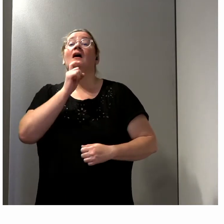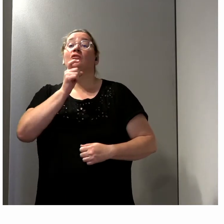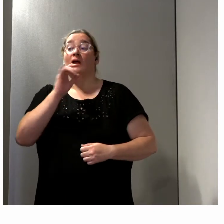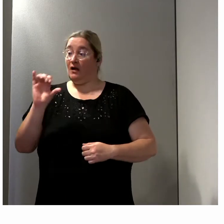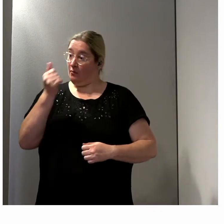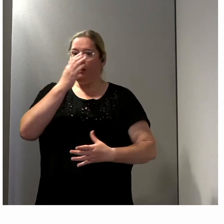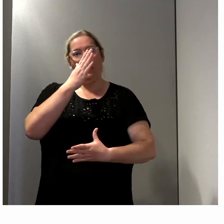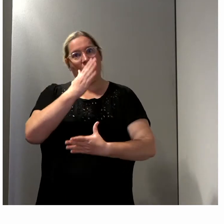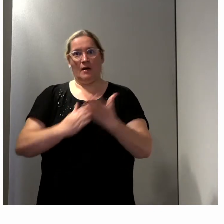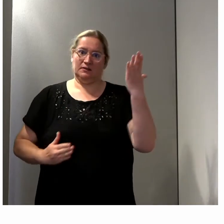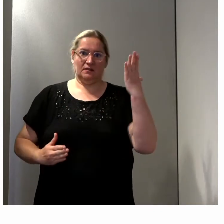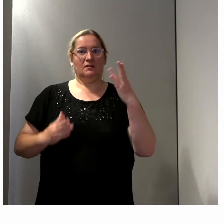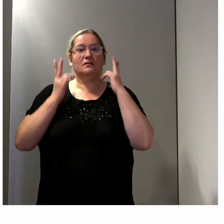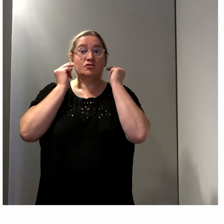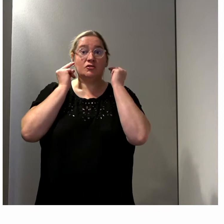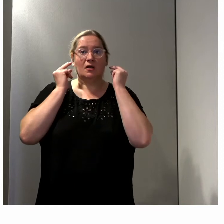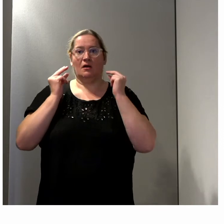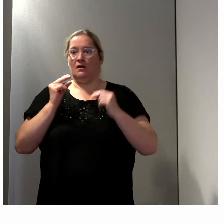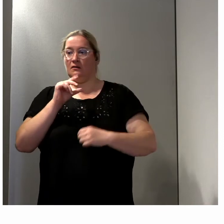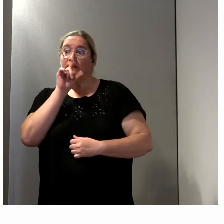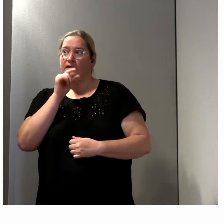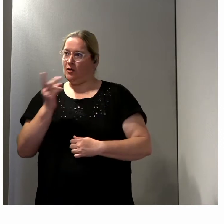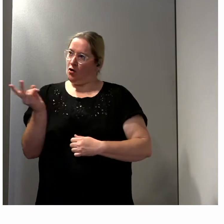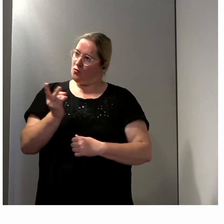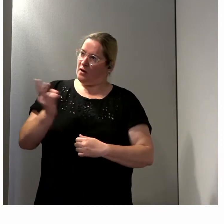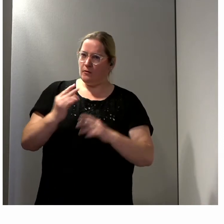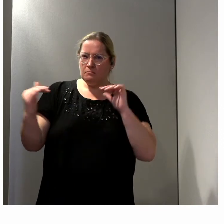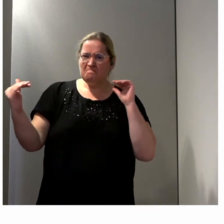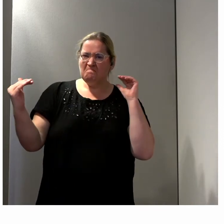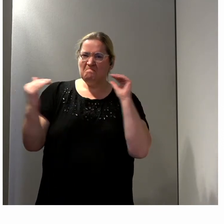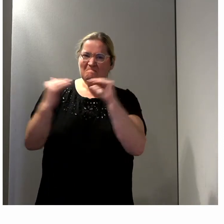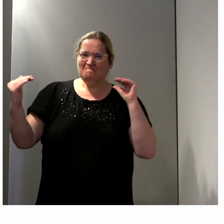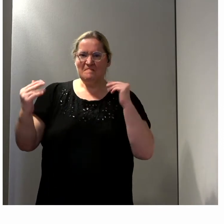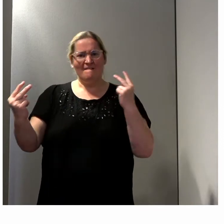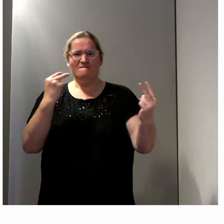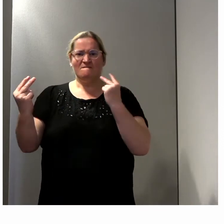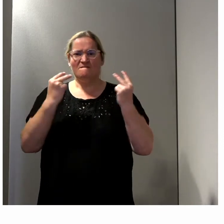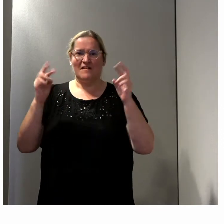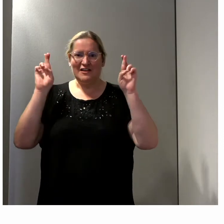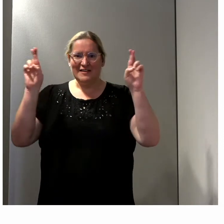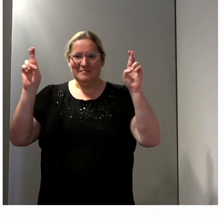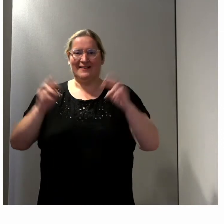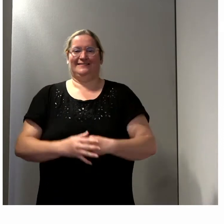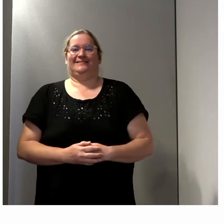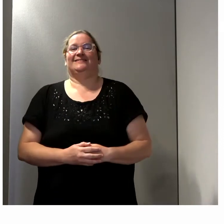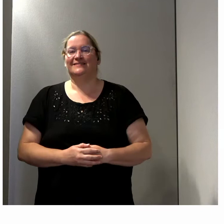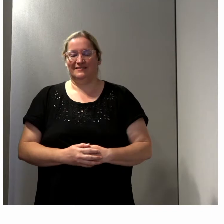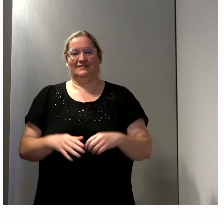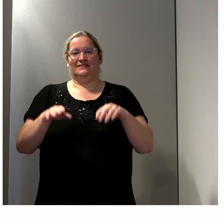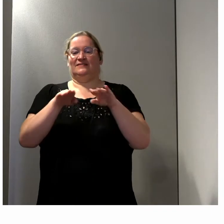et Céline. Pour animer cette table ronde, je suis accompagné de